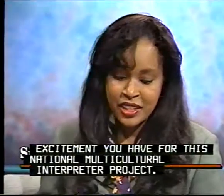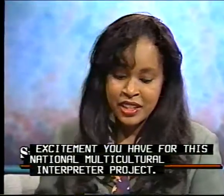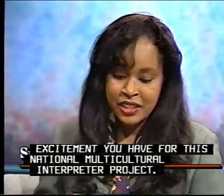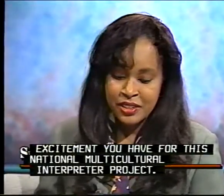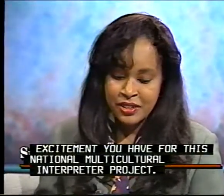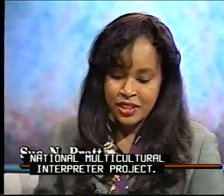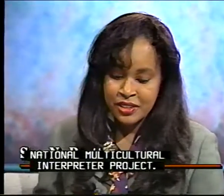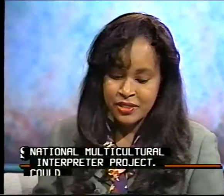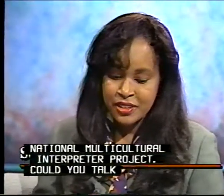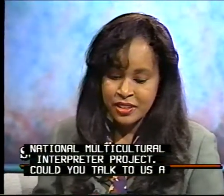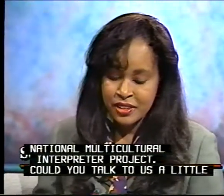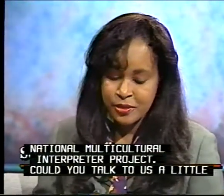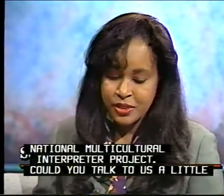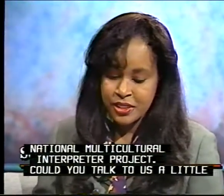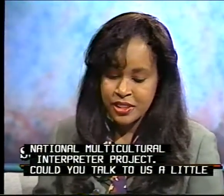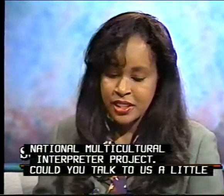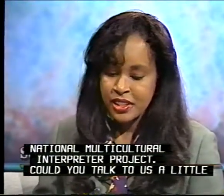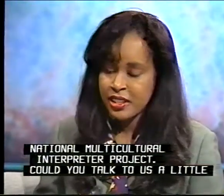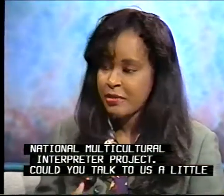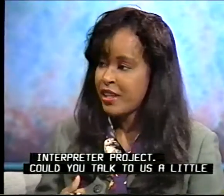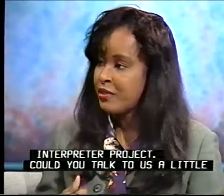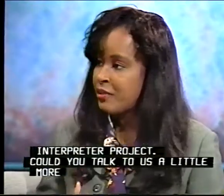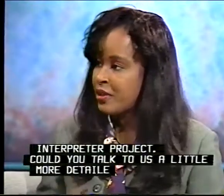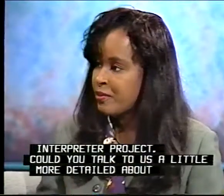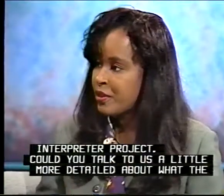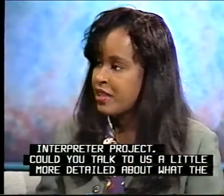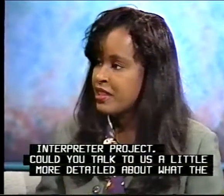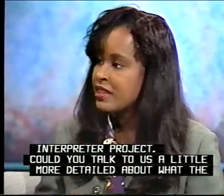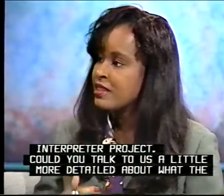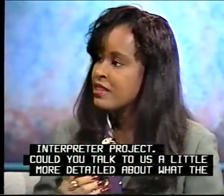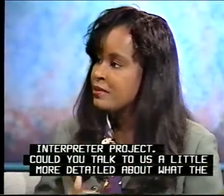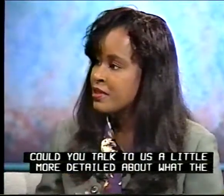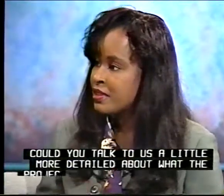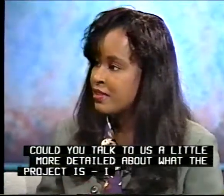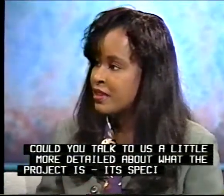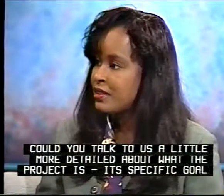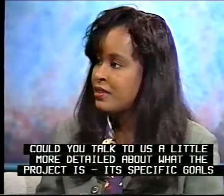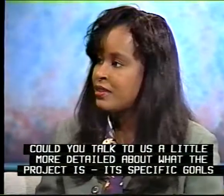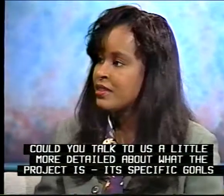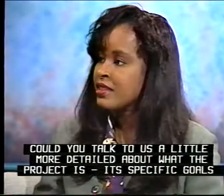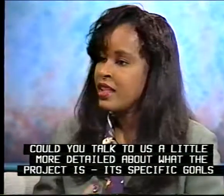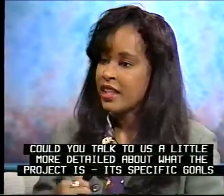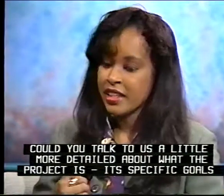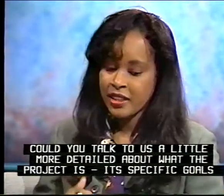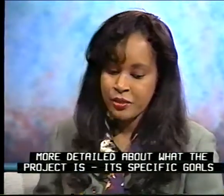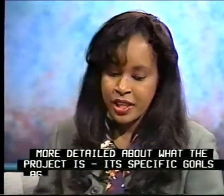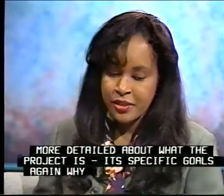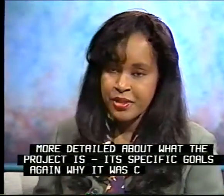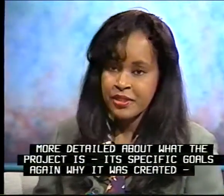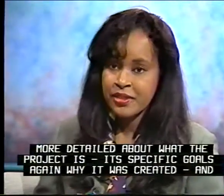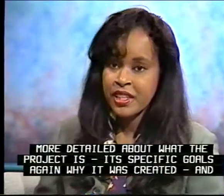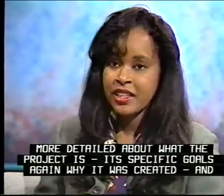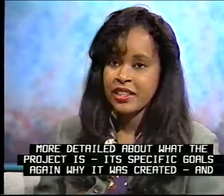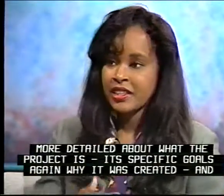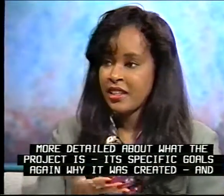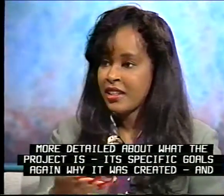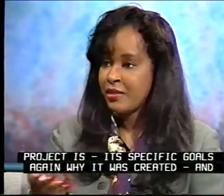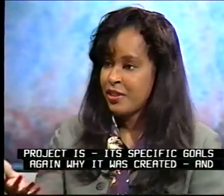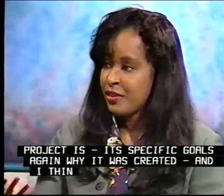Could you talk to us in a little more detail about what the project is, its specific goals, again, why it was created, and I think we heard